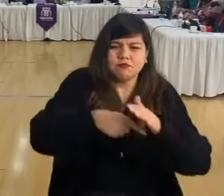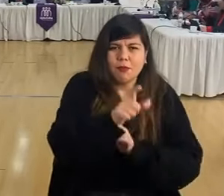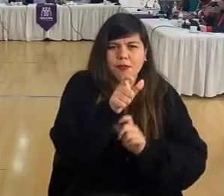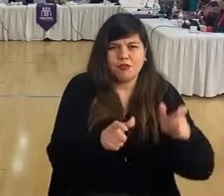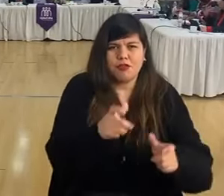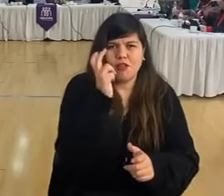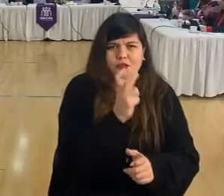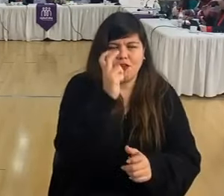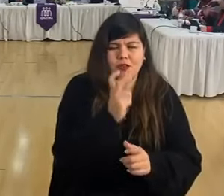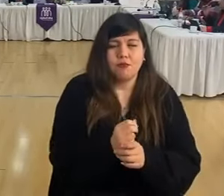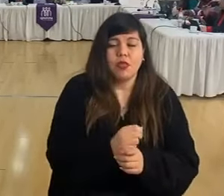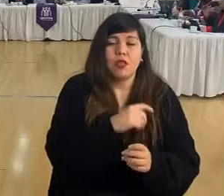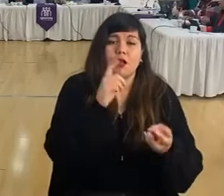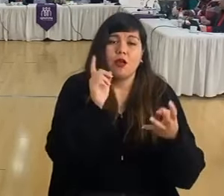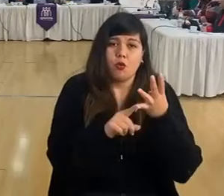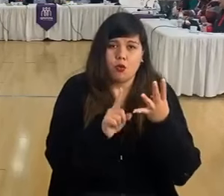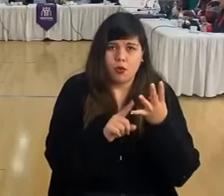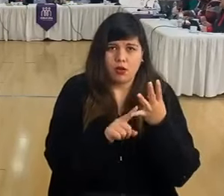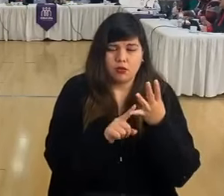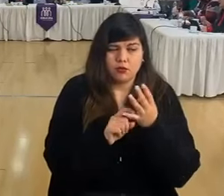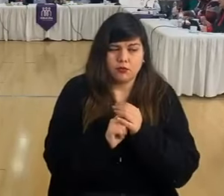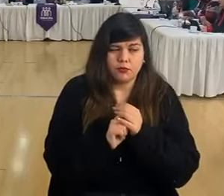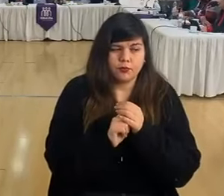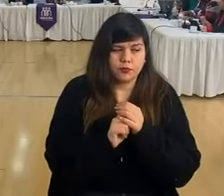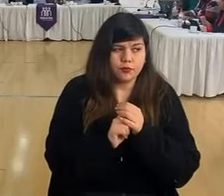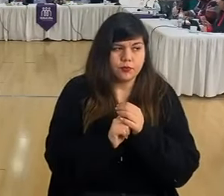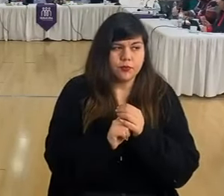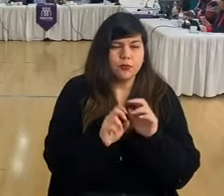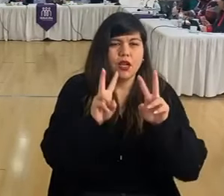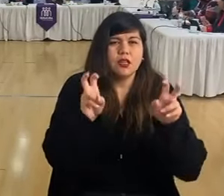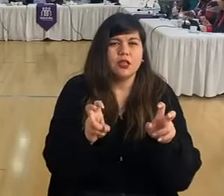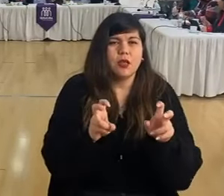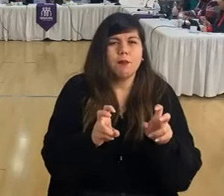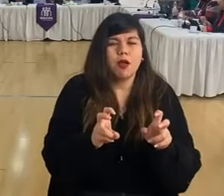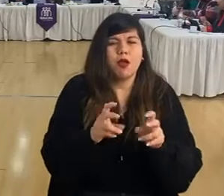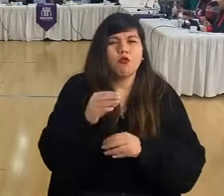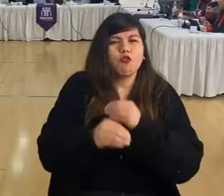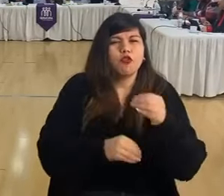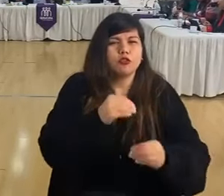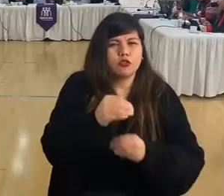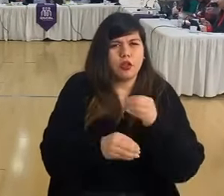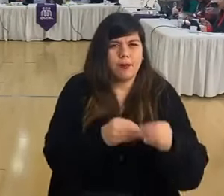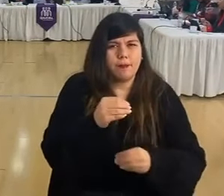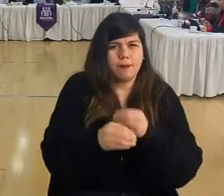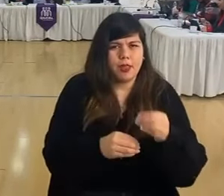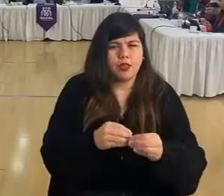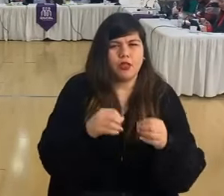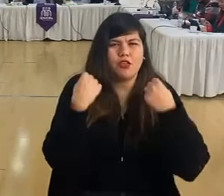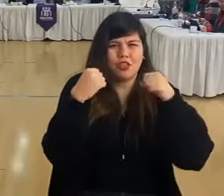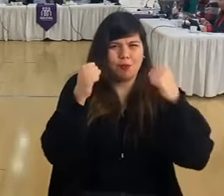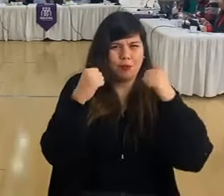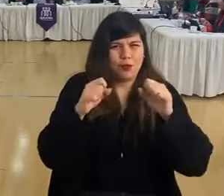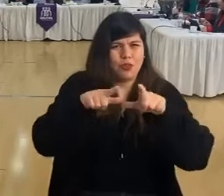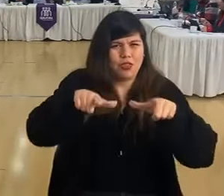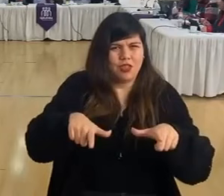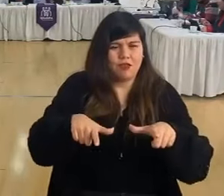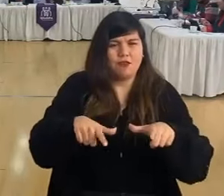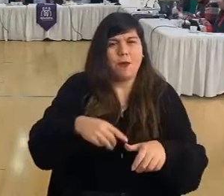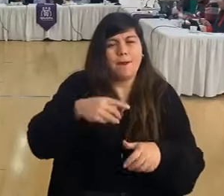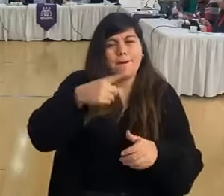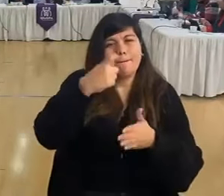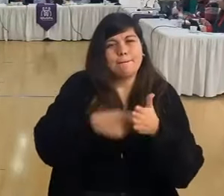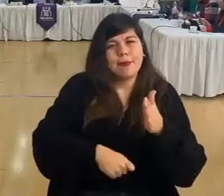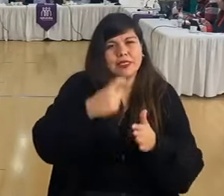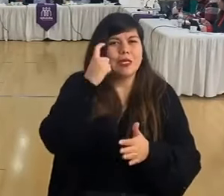En cuarto lugar, en relación al funcionamiento también del polideportivo. En el mes de